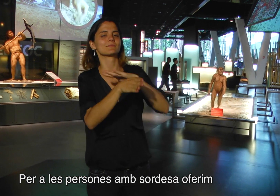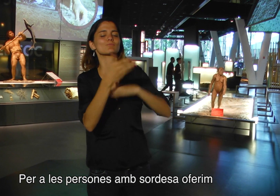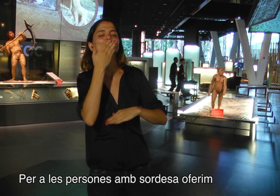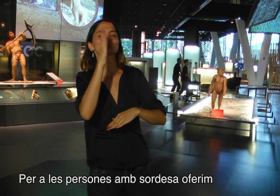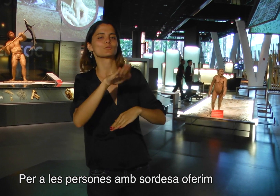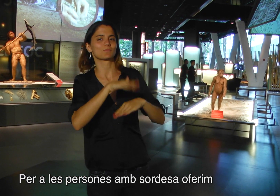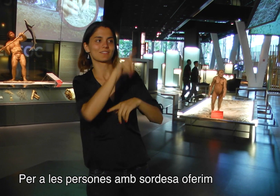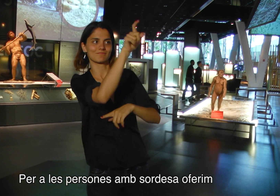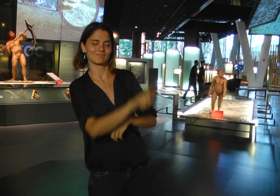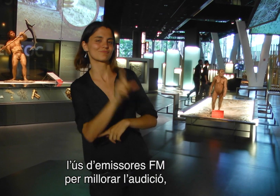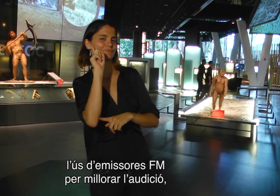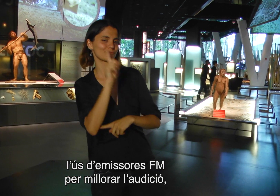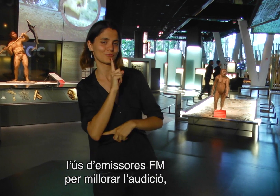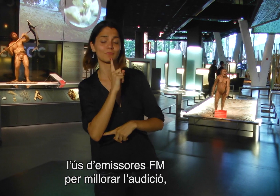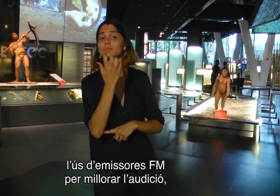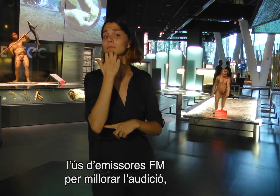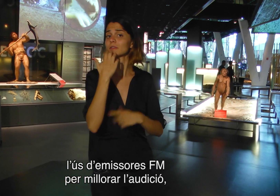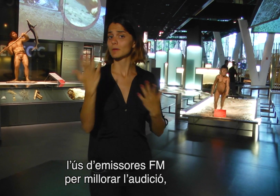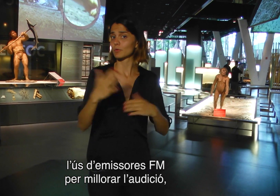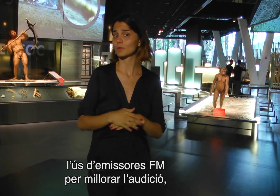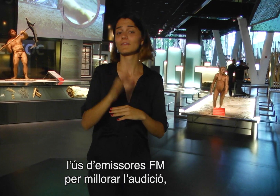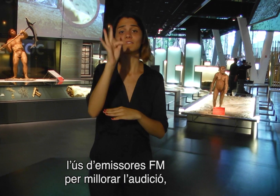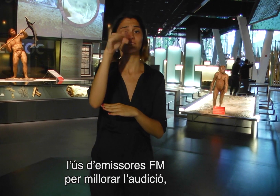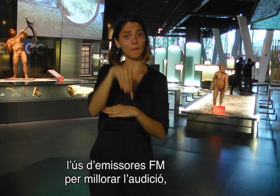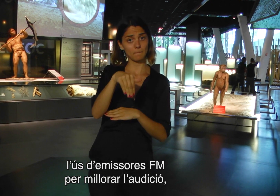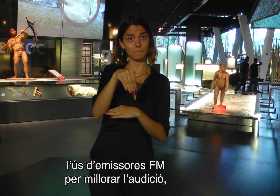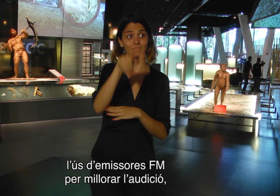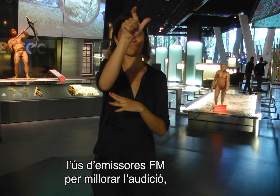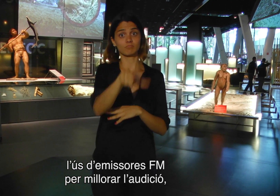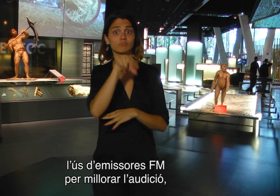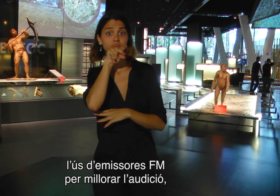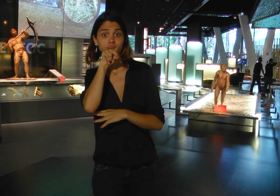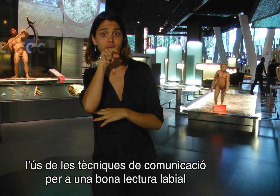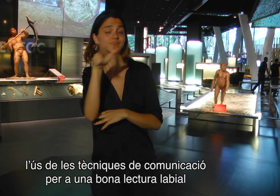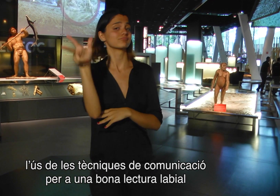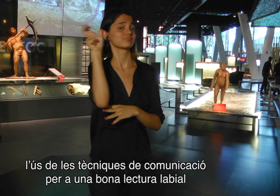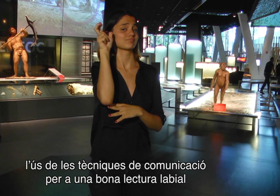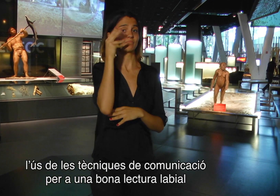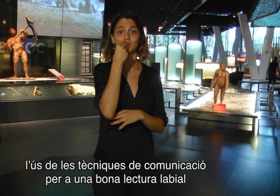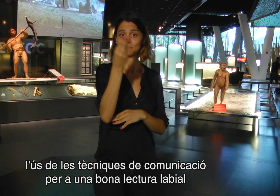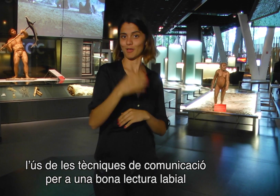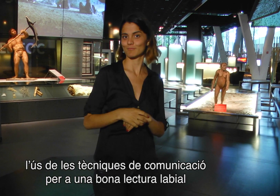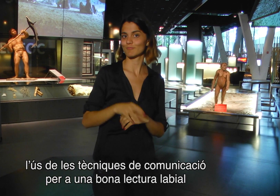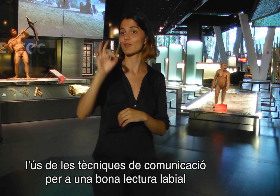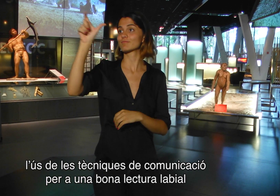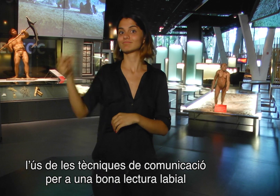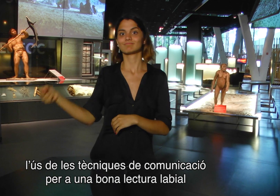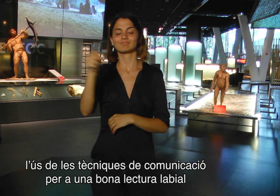oferim l'ús d'emissores FM per millorar l'audició, l'ús de les tècniques de comunicació per a una bona lectura labial i la